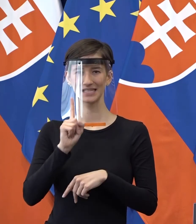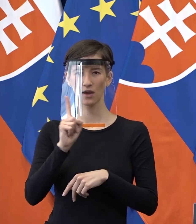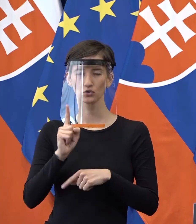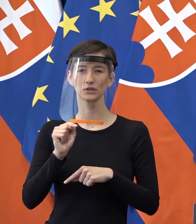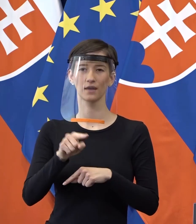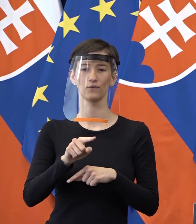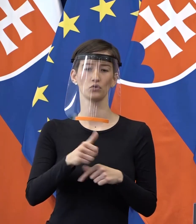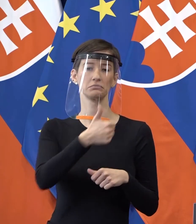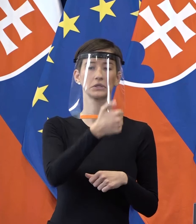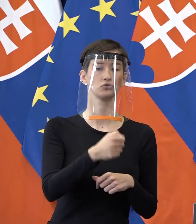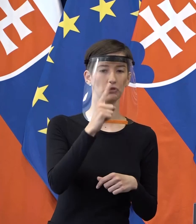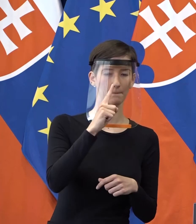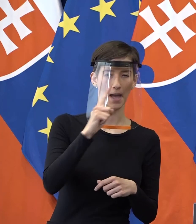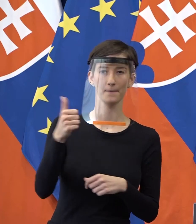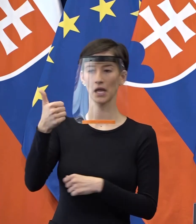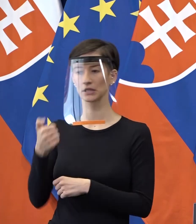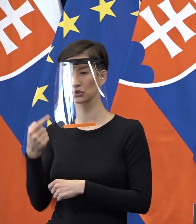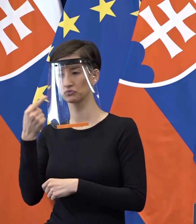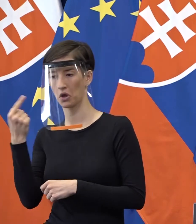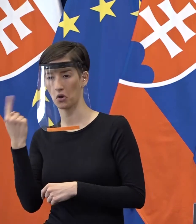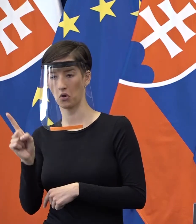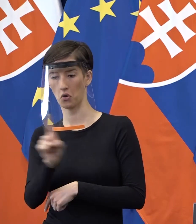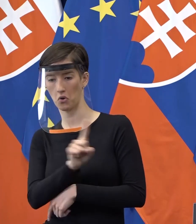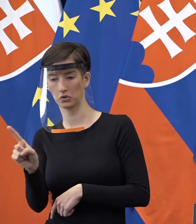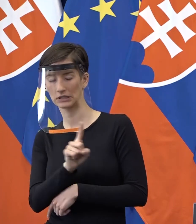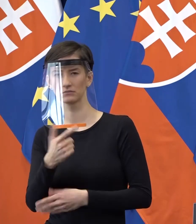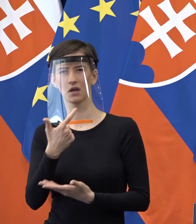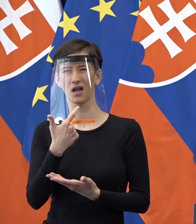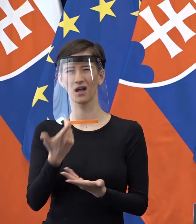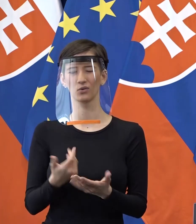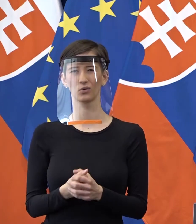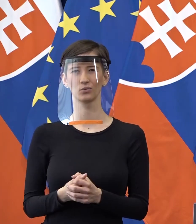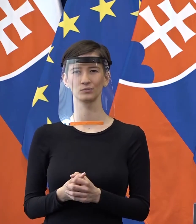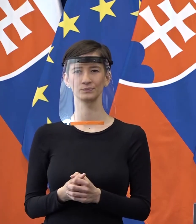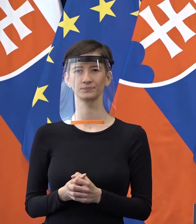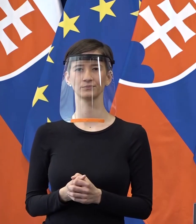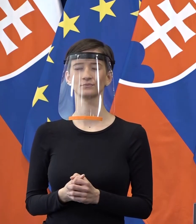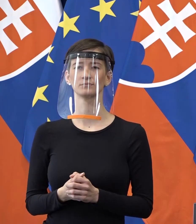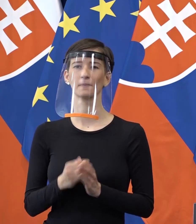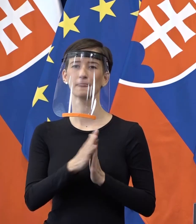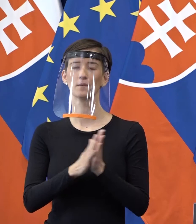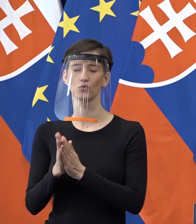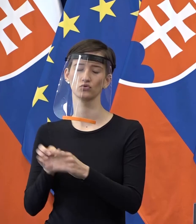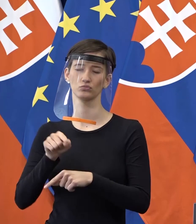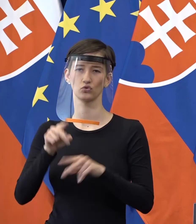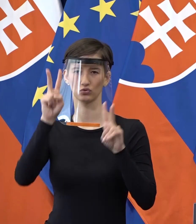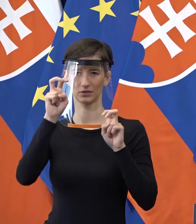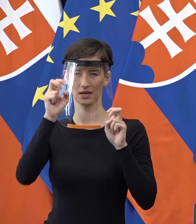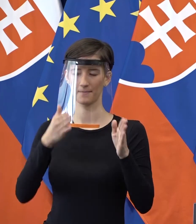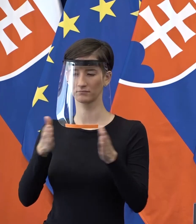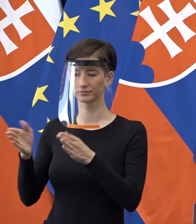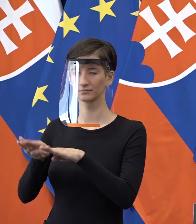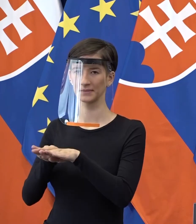druhého rodičia v rovnakom okrese alebo v inom okrese, bude mu to dovolené? Ešte raz, skúsi sa pýtať ministerstva vnútra. Tí